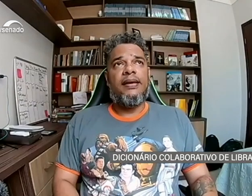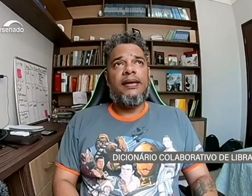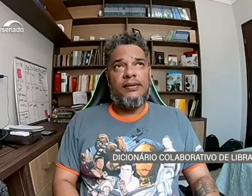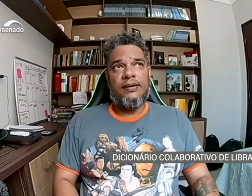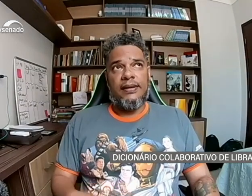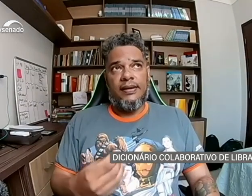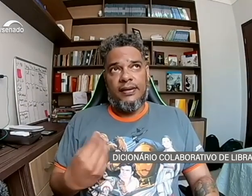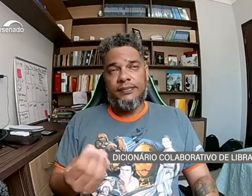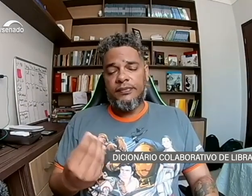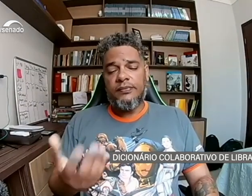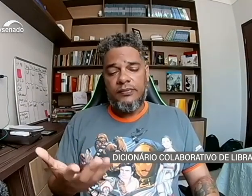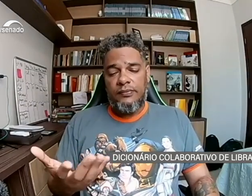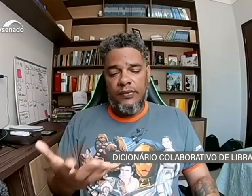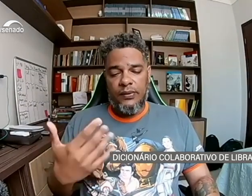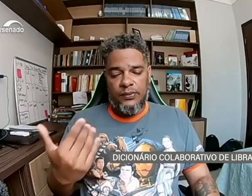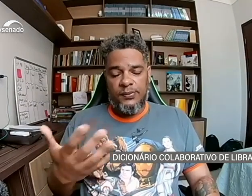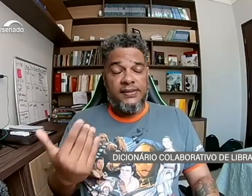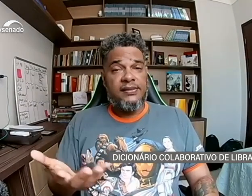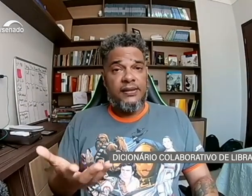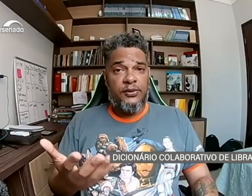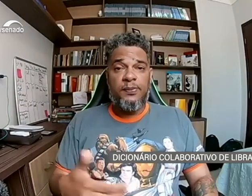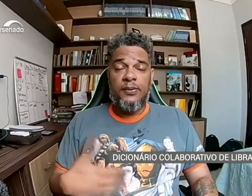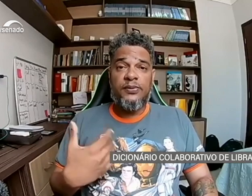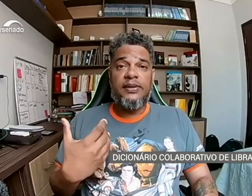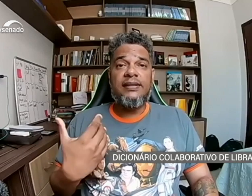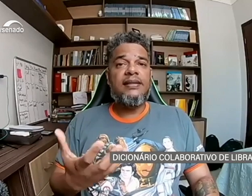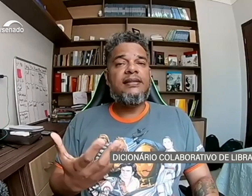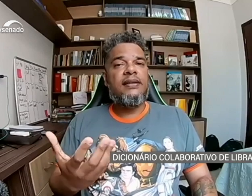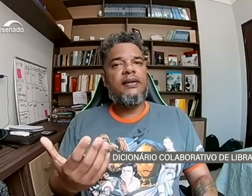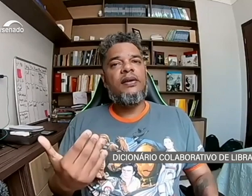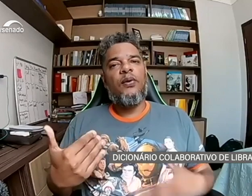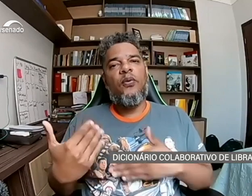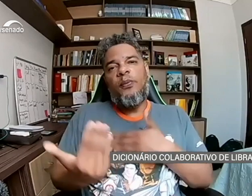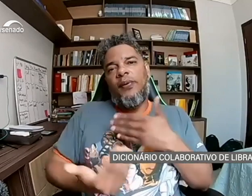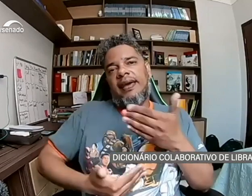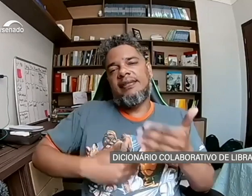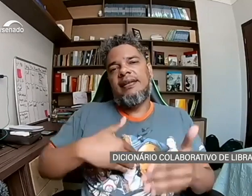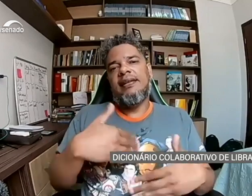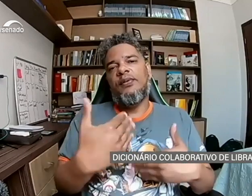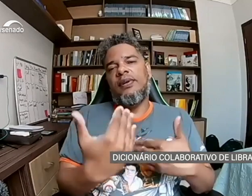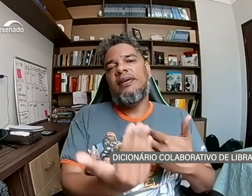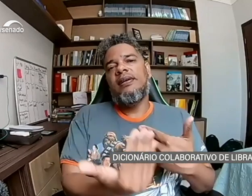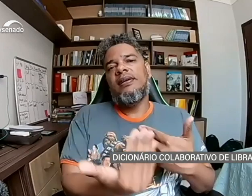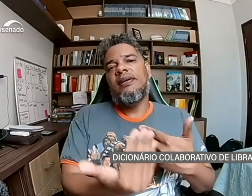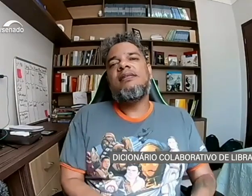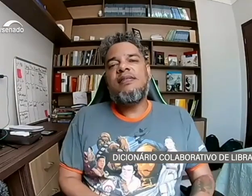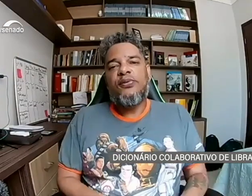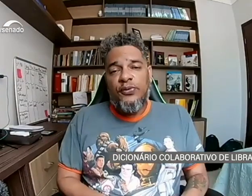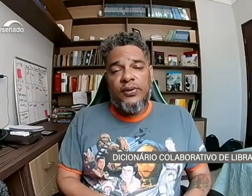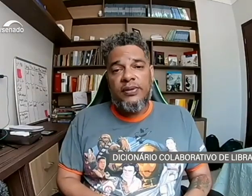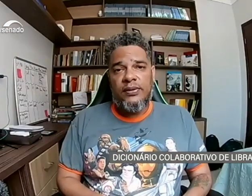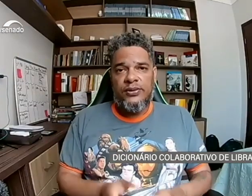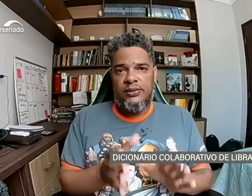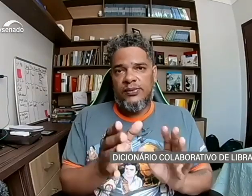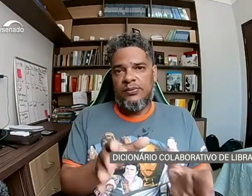os pesquisadores possam entender como é que essa língua se desenvolveu, né? Nós temos um